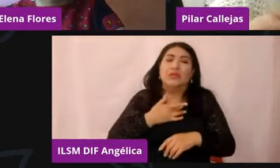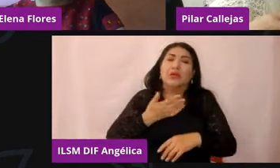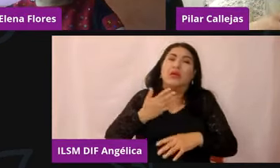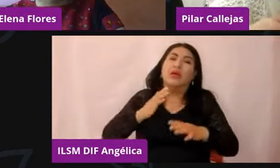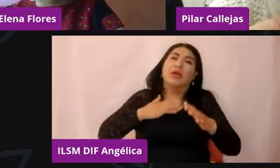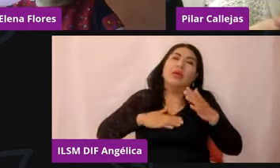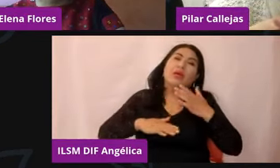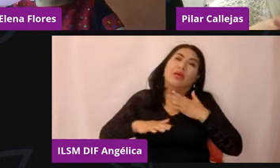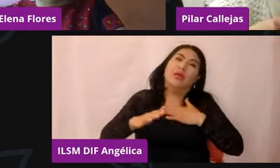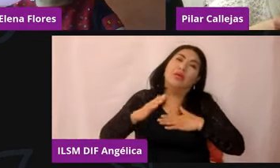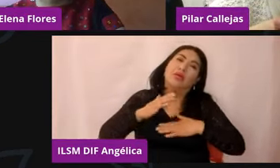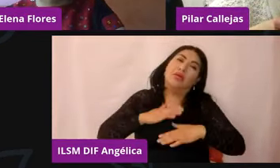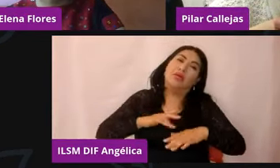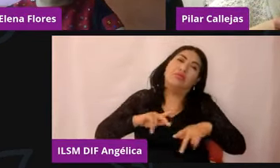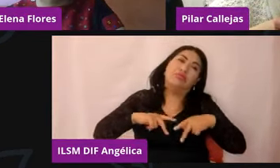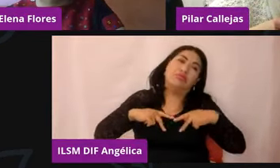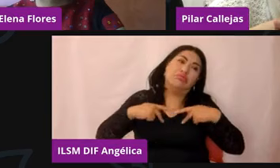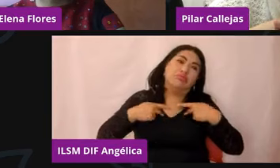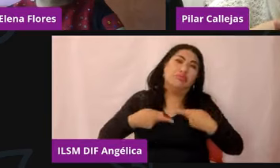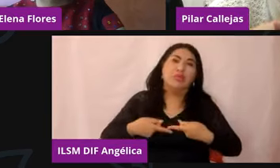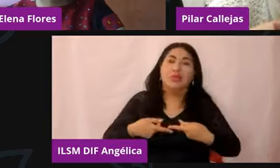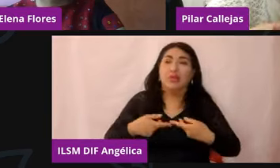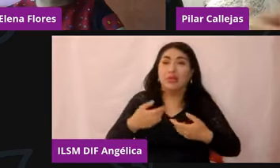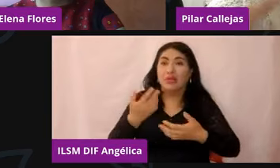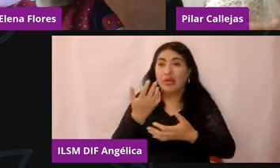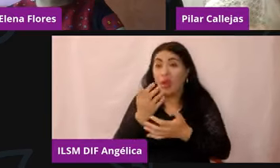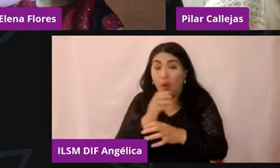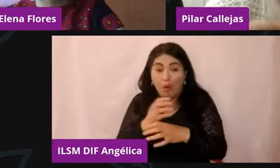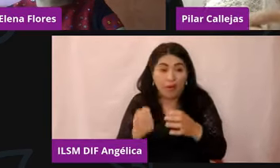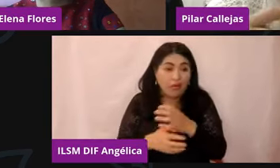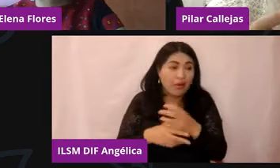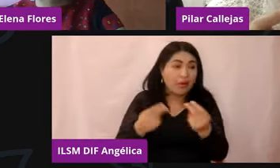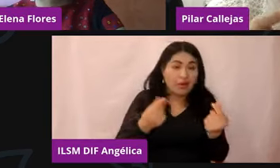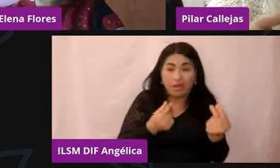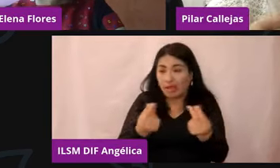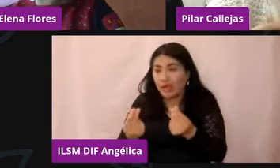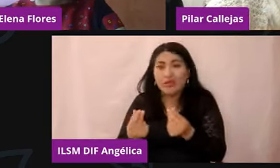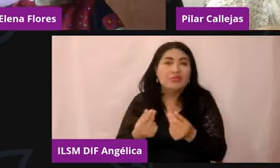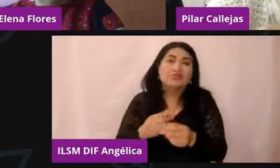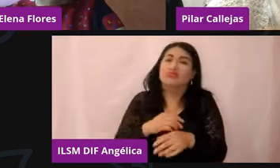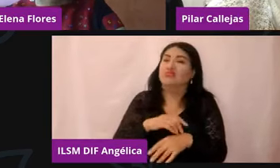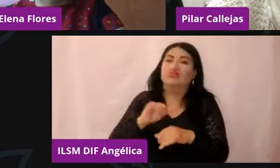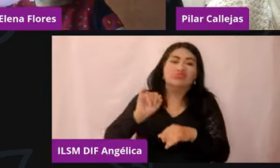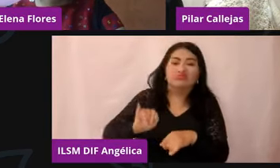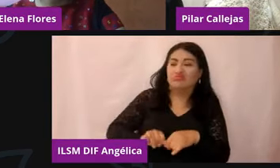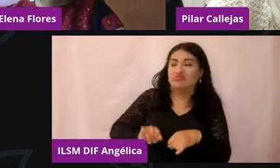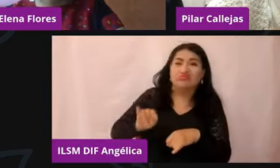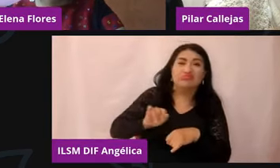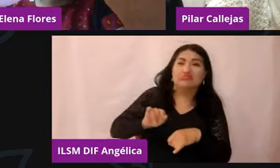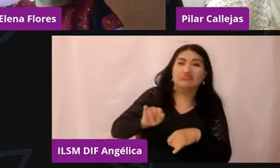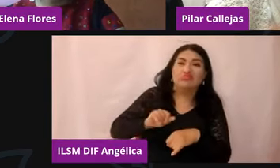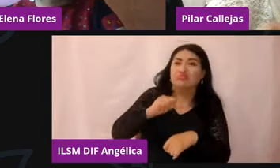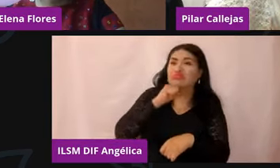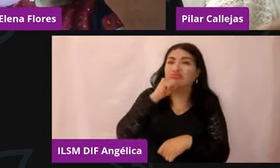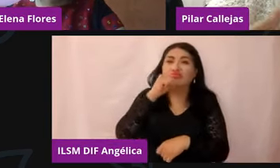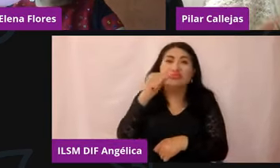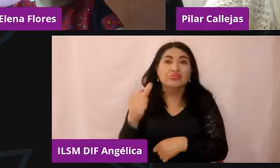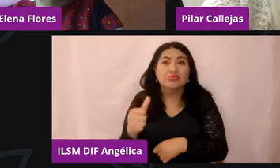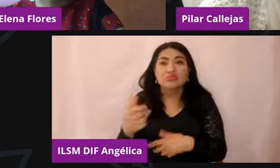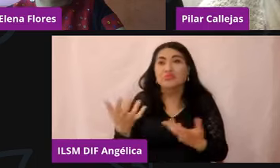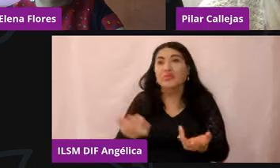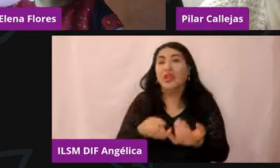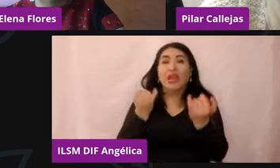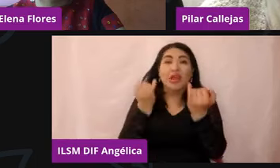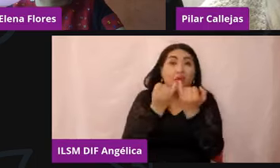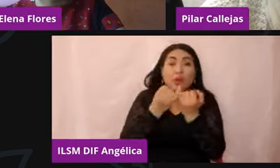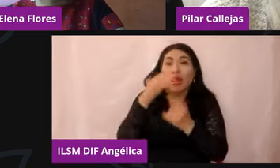muchas ganas de hacer muchas cosas, ya no me interesan muchas cosas y he notado que ya mis pensamientos cada